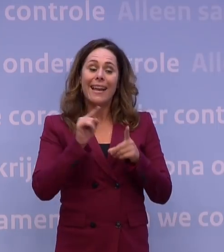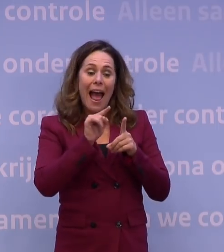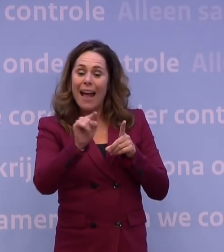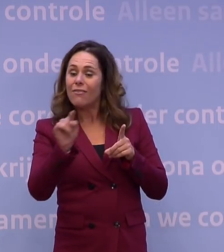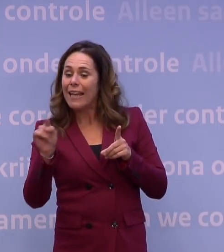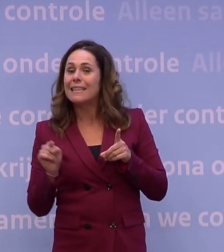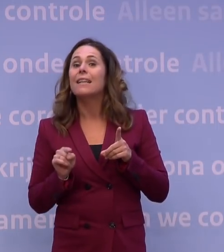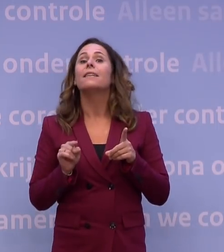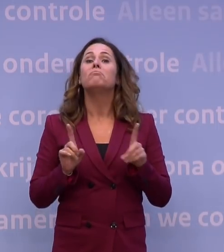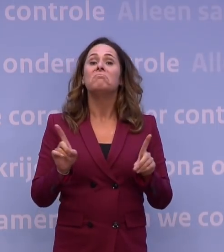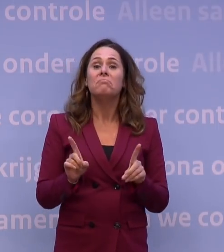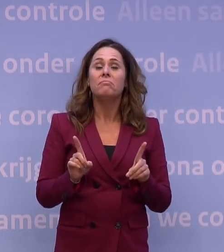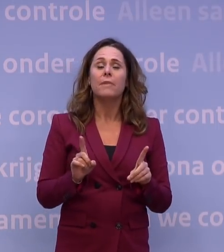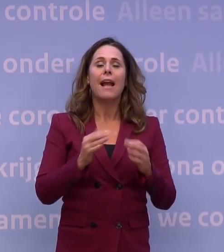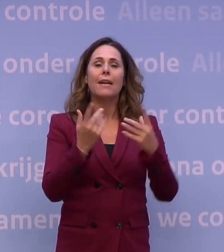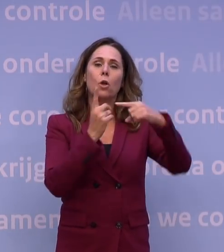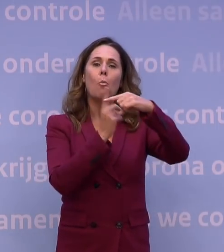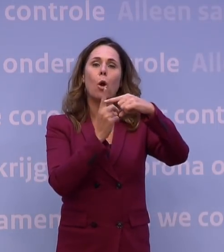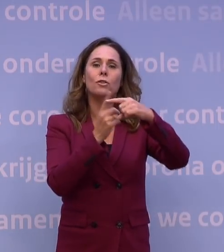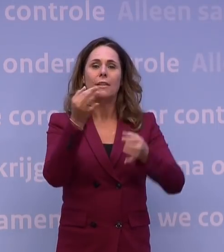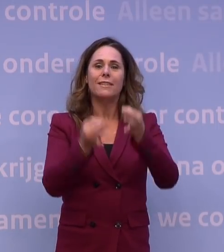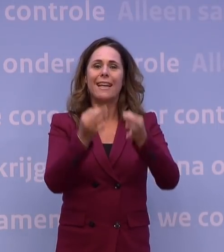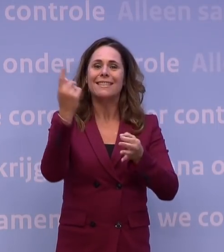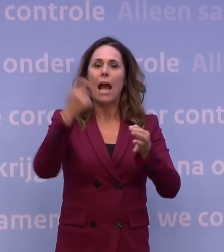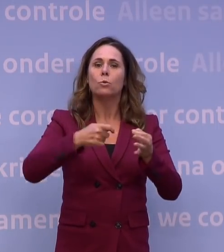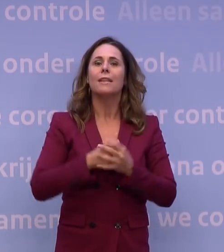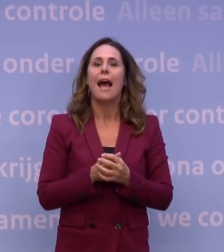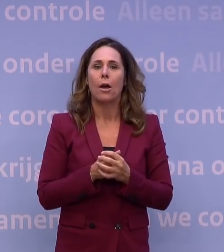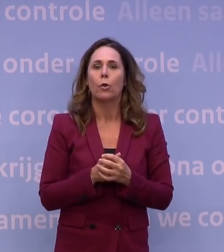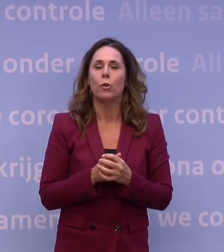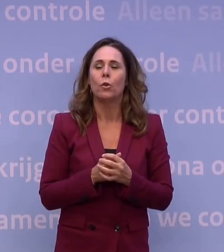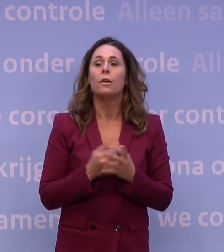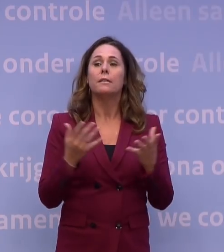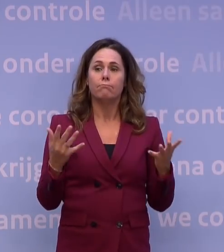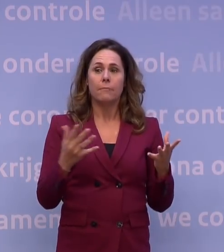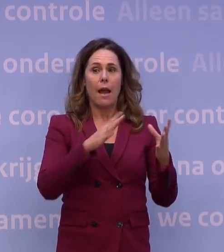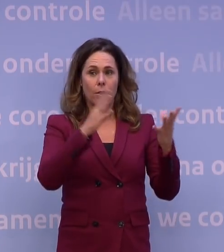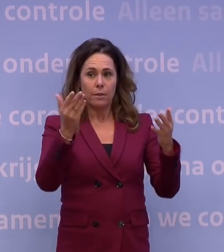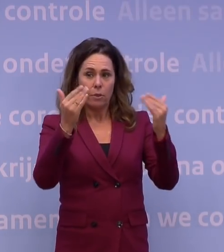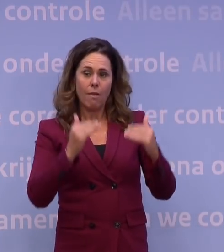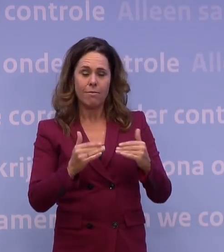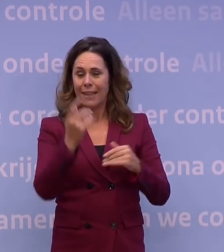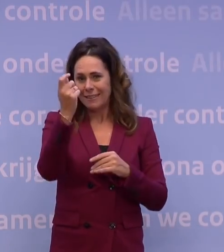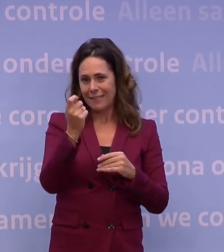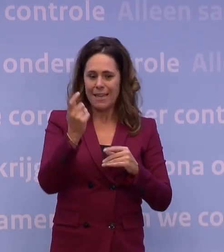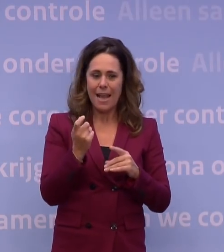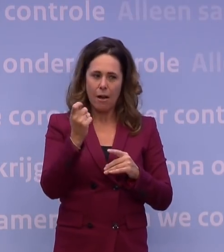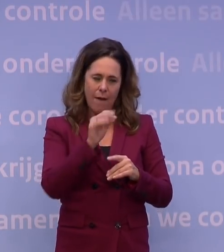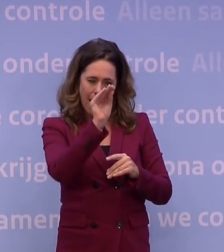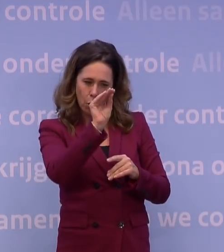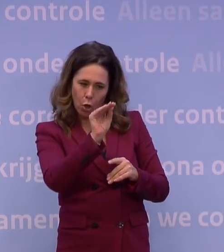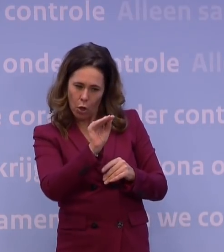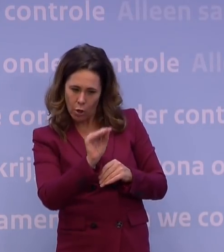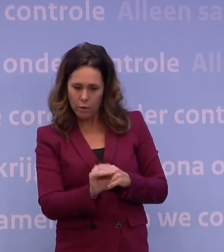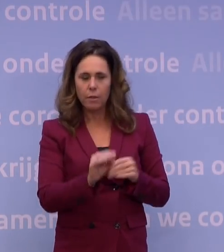daarbij heel erg helpt, dat is het aantal positieve testuitslagen. Nou, het aantal positieve testuitslagen, toen hebben we vervolgens daar een signaalwaarde op moeten markeren en